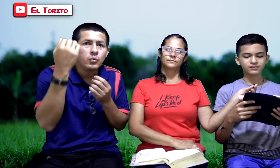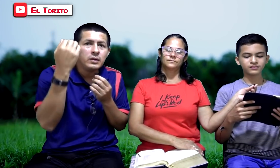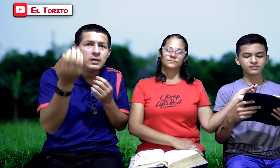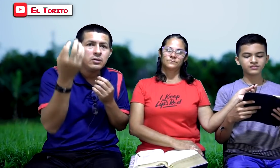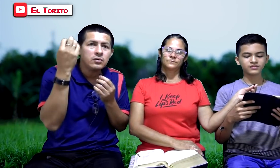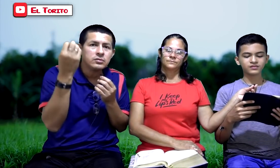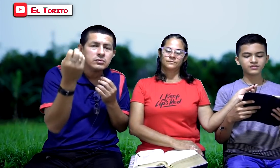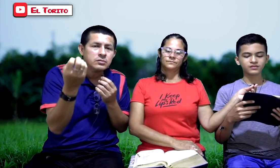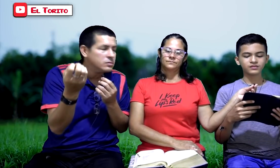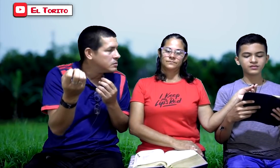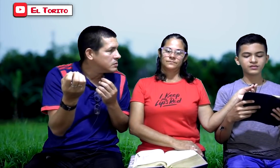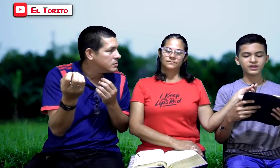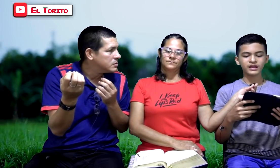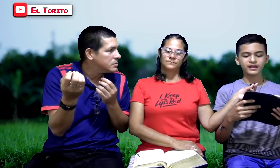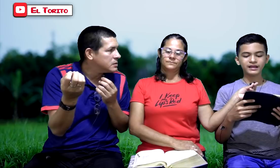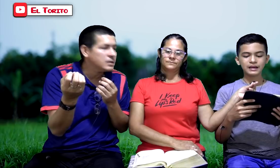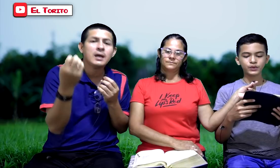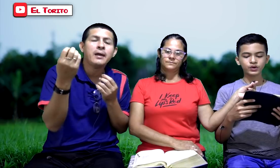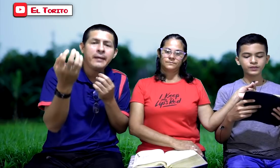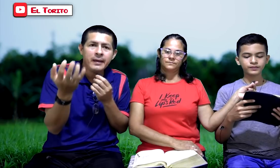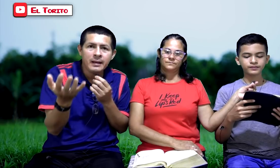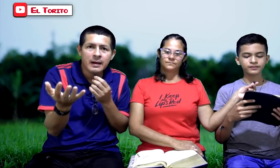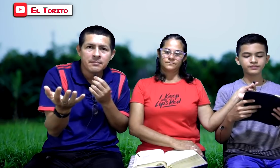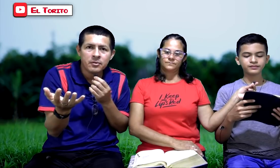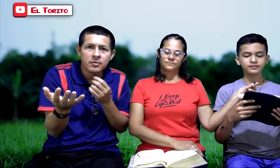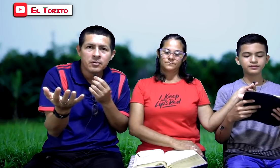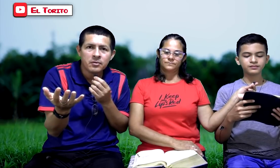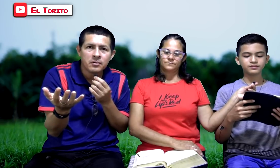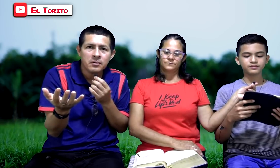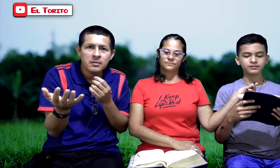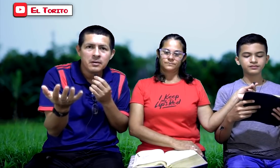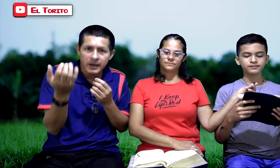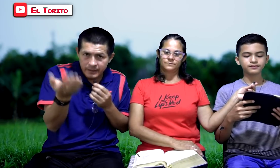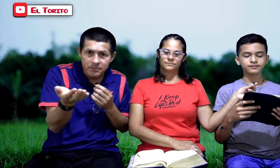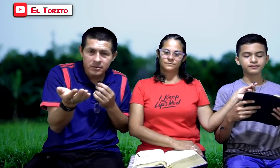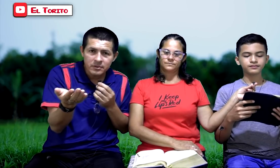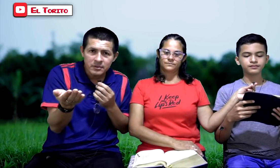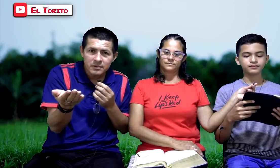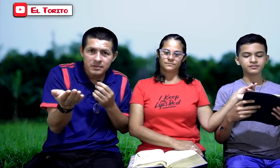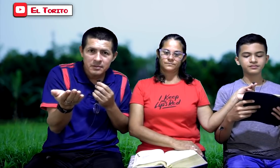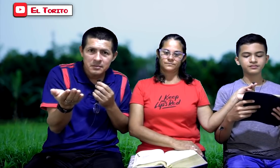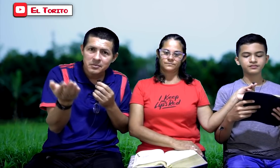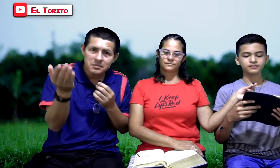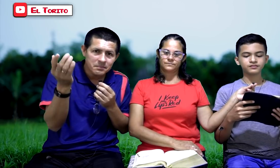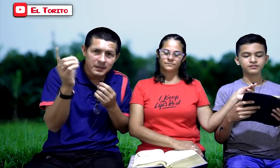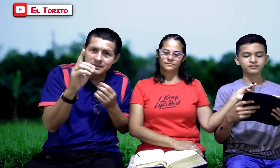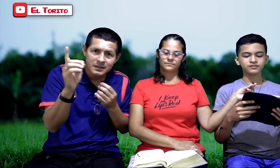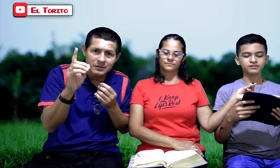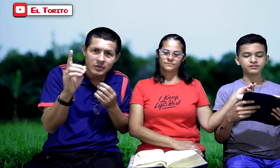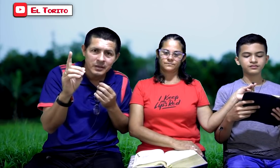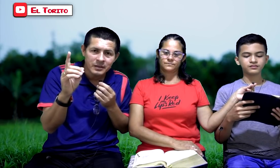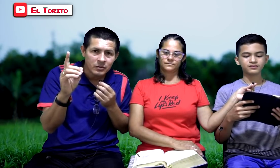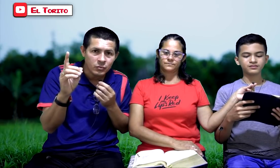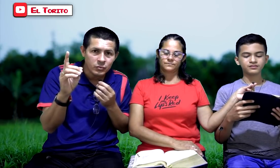unidos. En el amor. En el amor. ¿Hay amor? Parece que no hay en algunos.